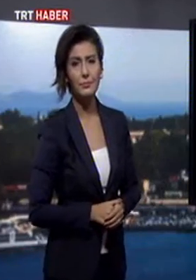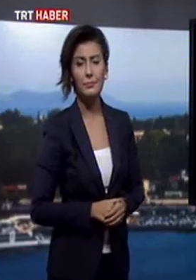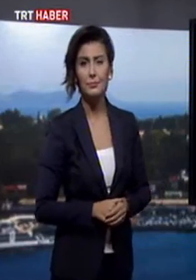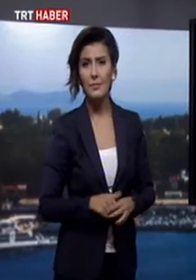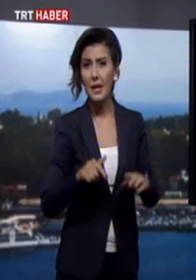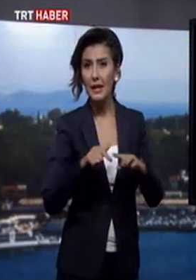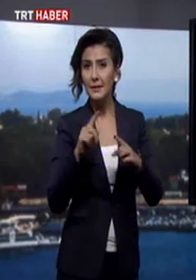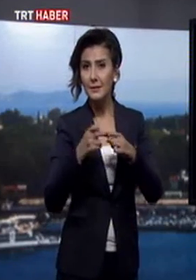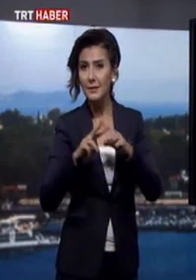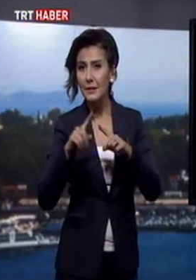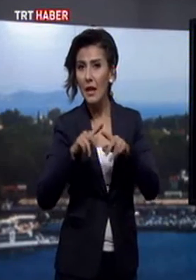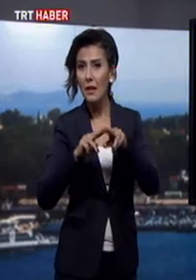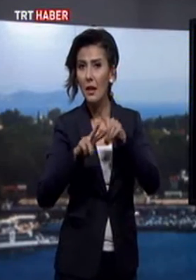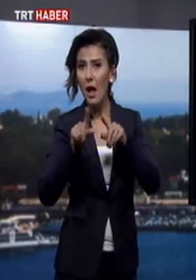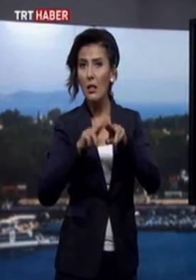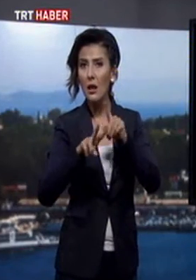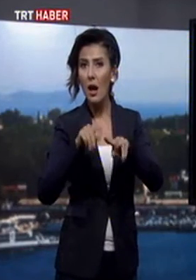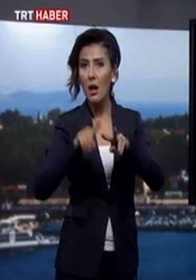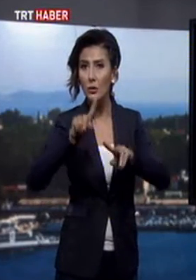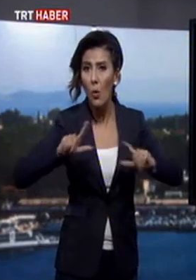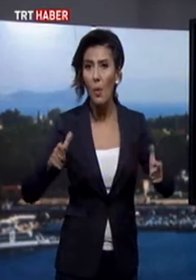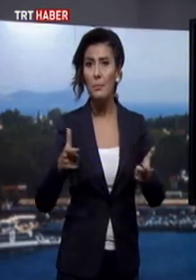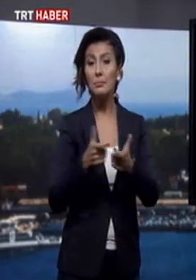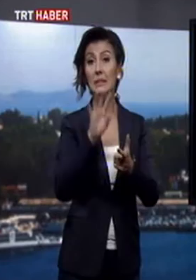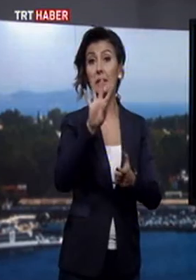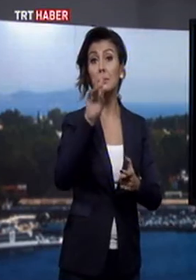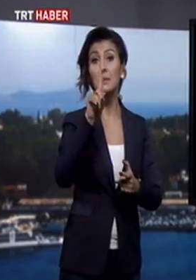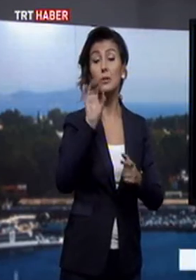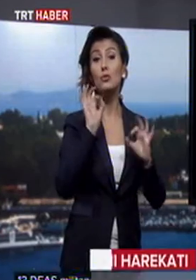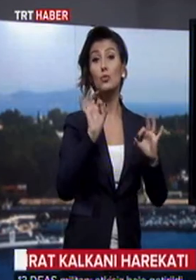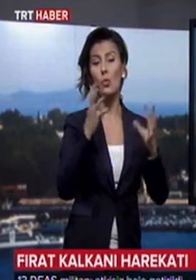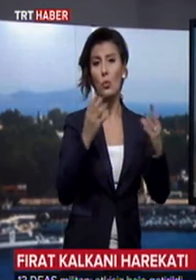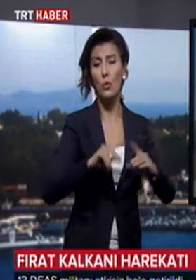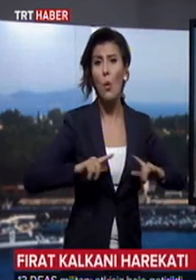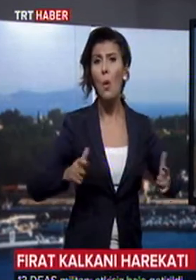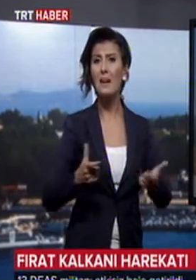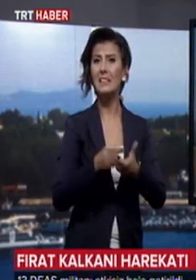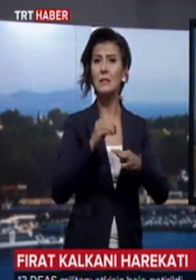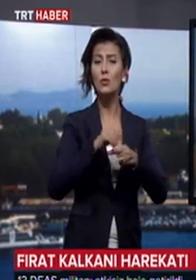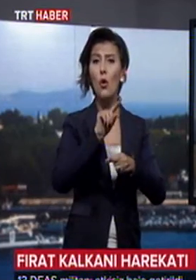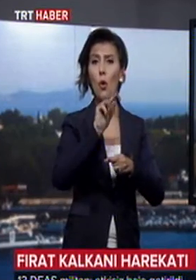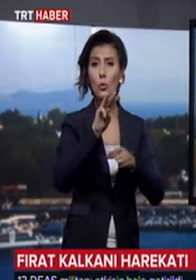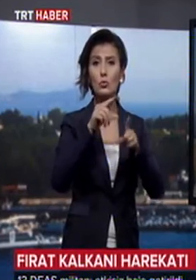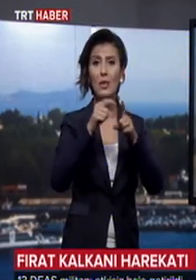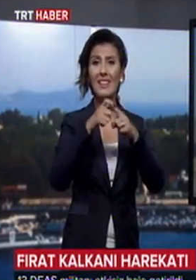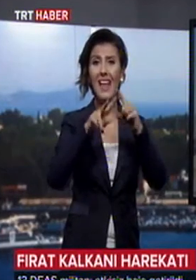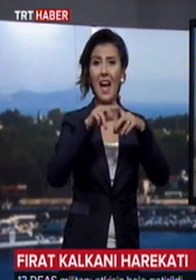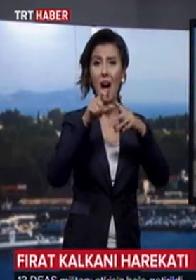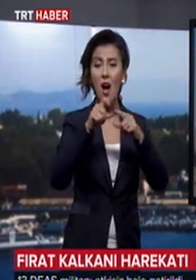Fırat Kalkanı Harekatı 41. gününde. Harekat kapsamında 13 DAEŞ militanı etkisiz hale getirildi.